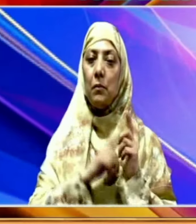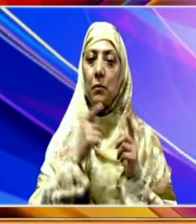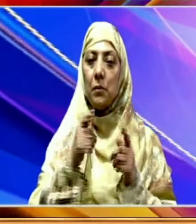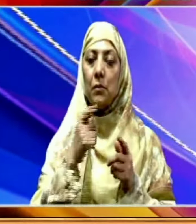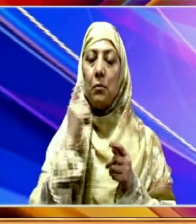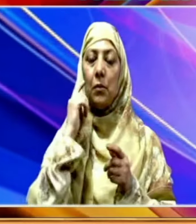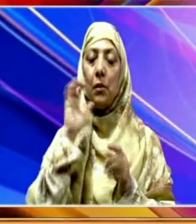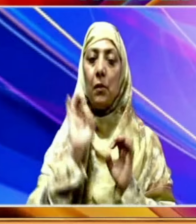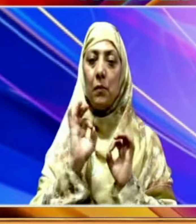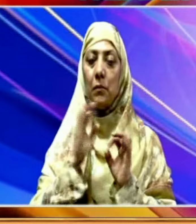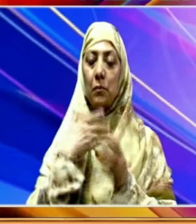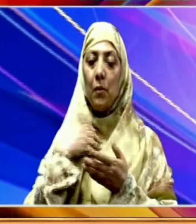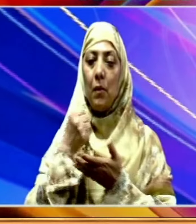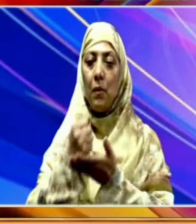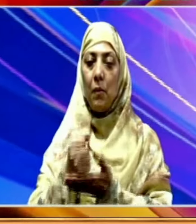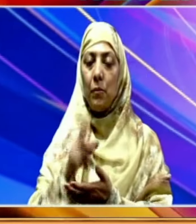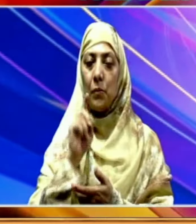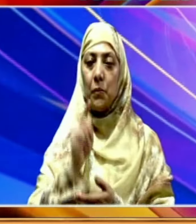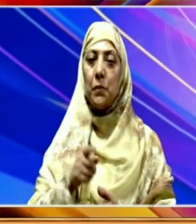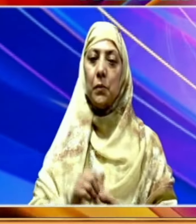اہنیت پر زور دیا